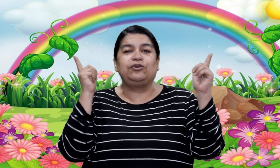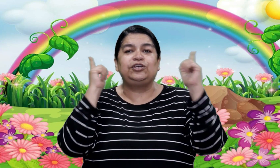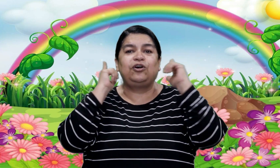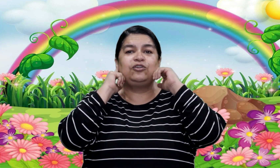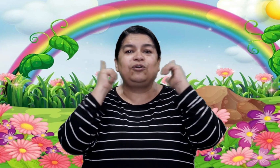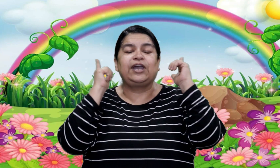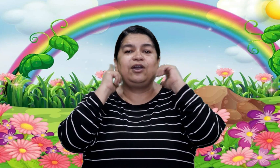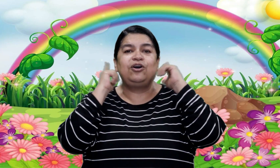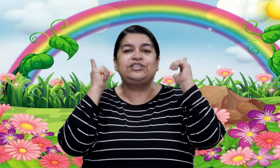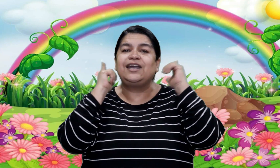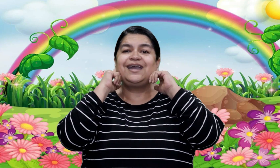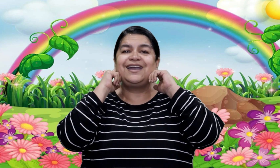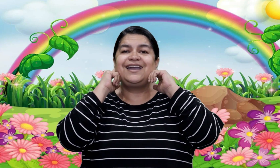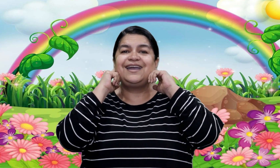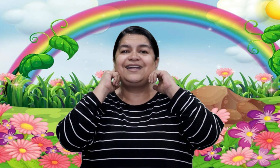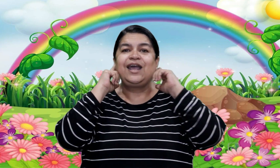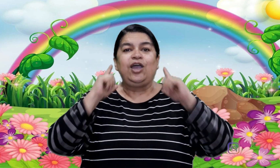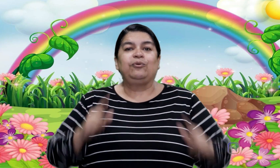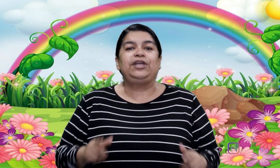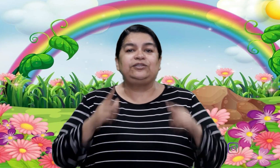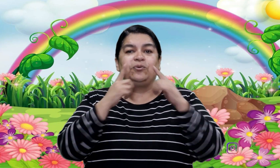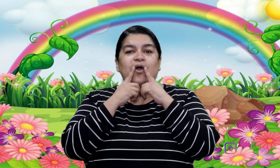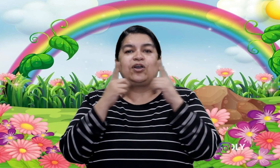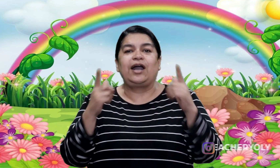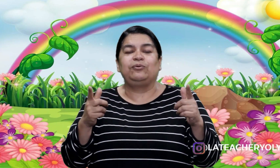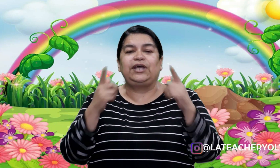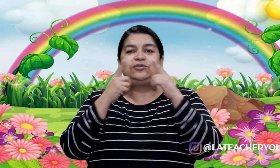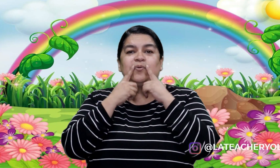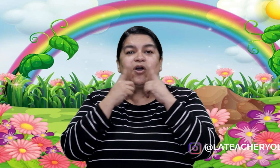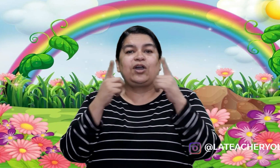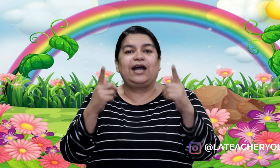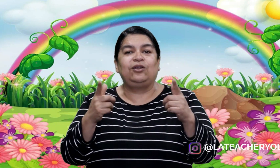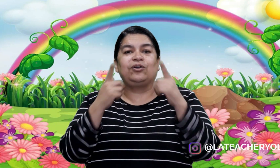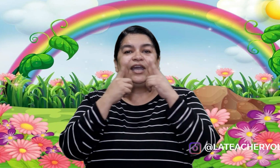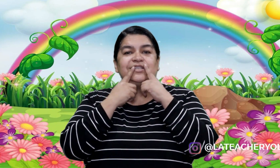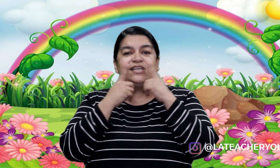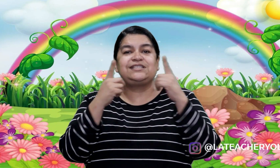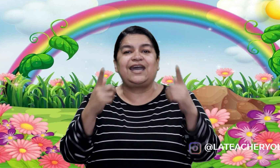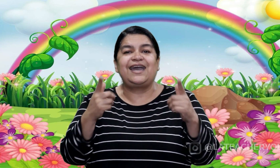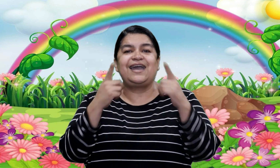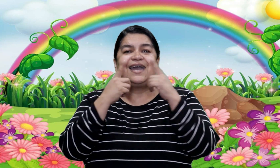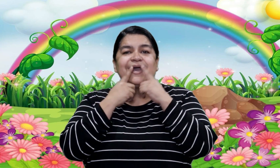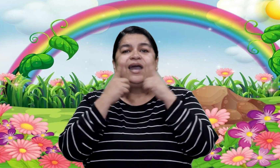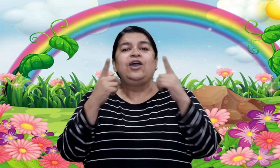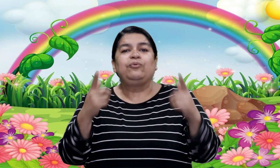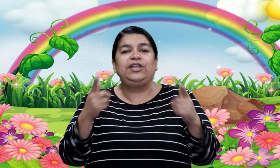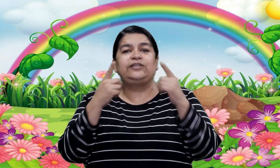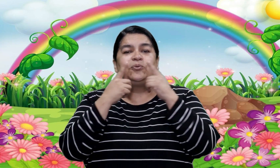oídos lo que oyen Cuida tu boca, cuida tu boca lo que dicen Cuida tu